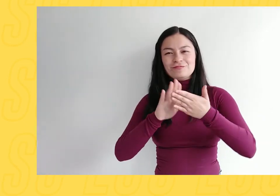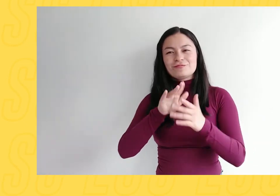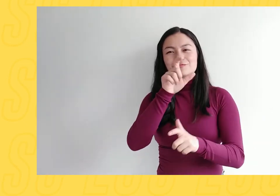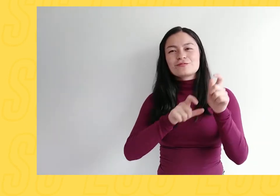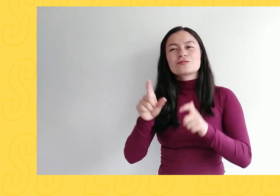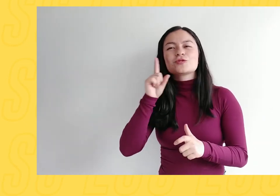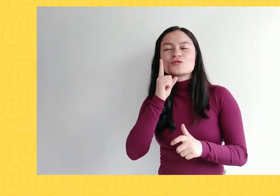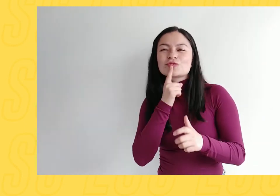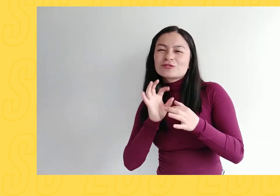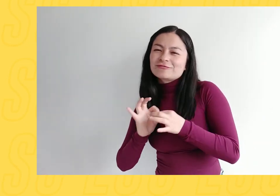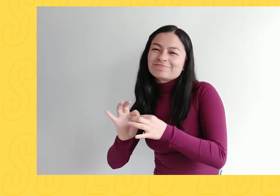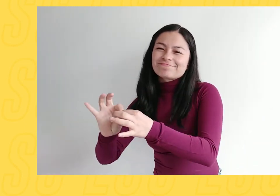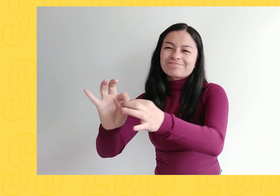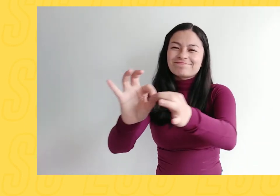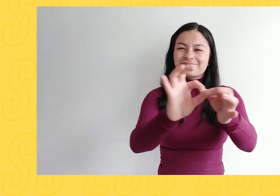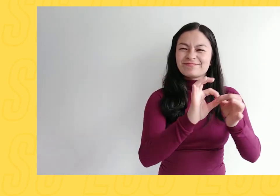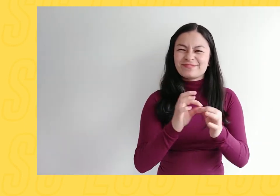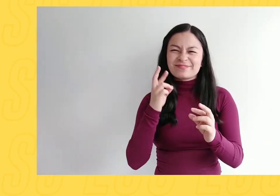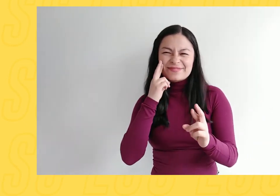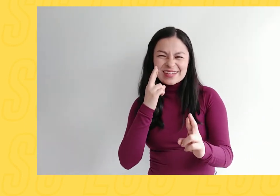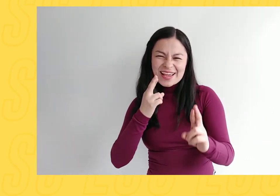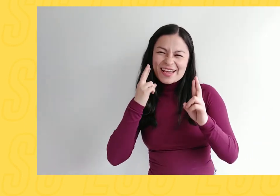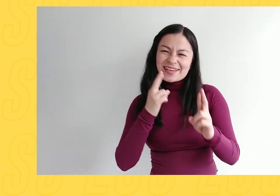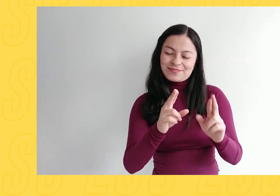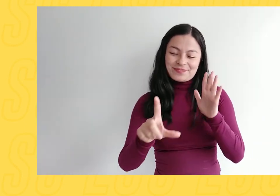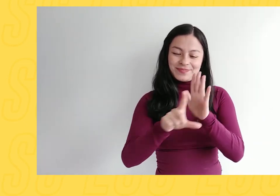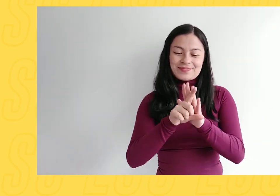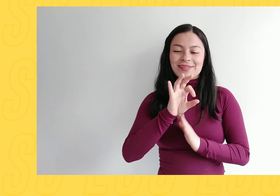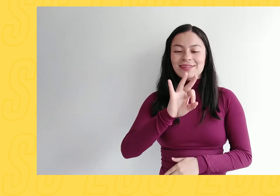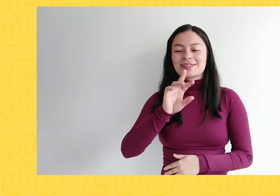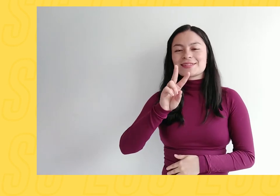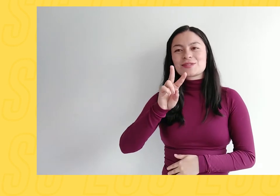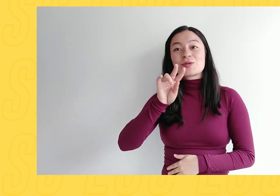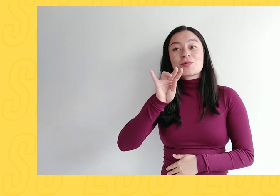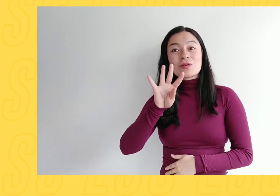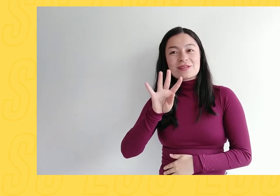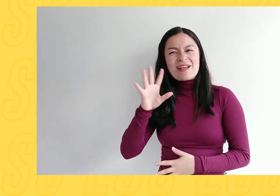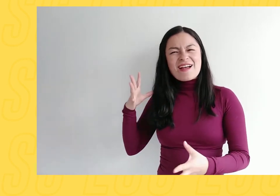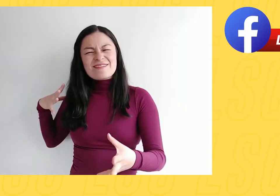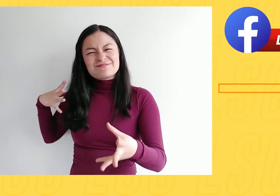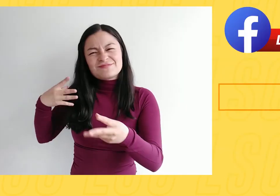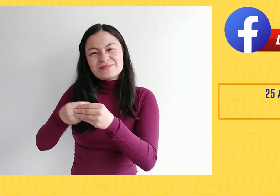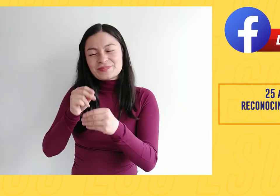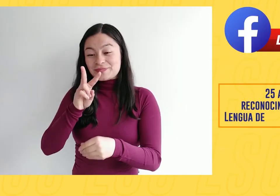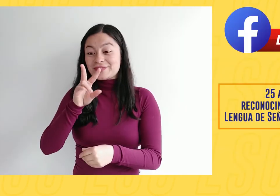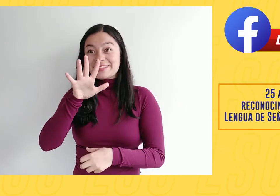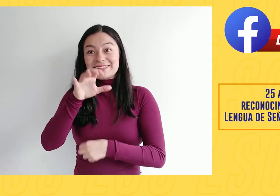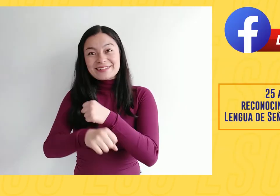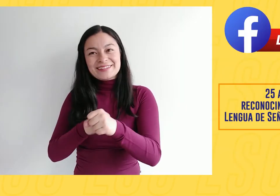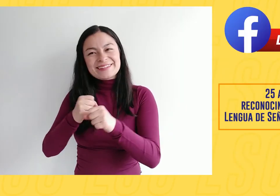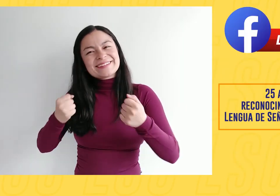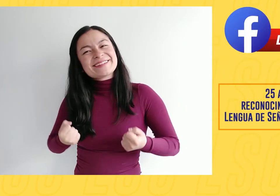unámonos para visibilizar las acciones de estos 25 años del reconocimiento de la lengua de señas colombiana